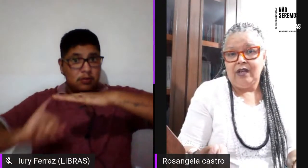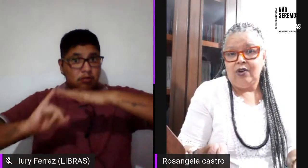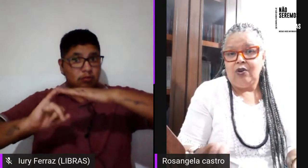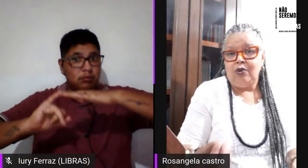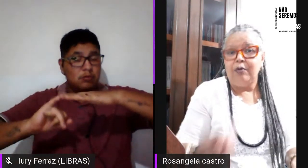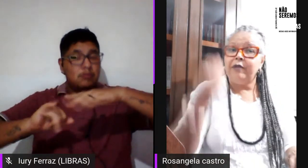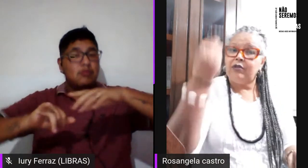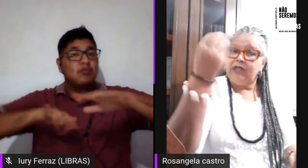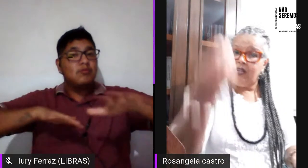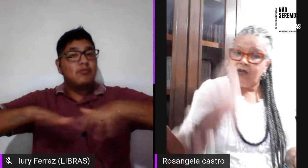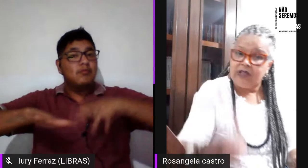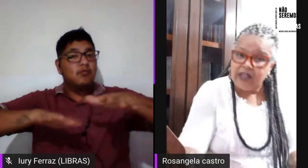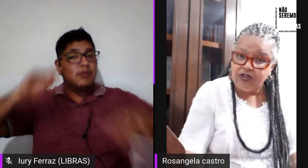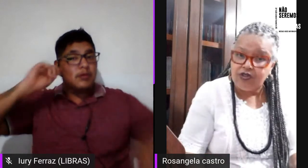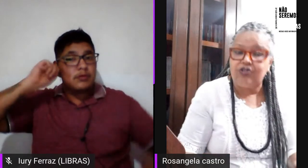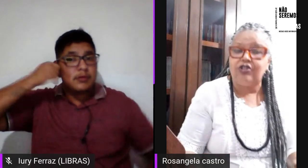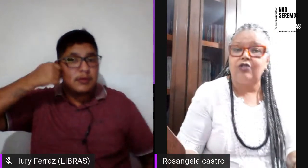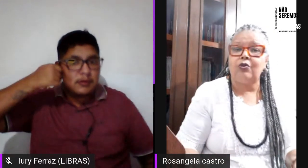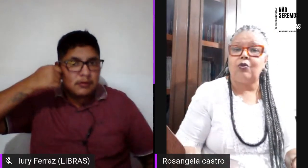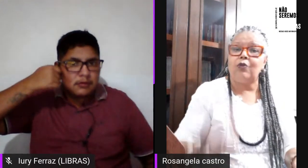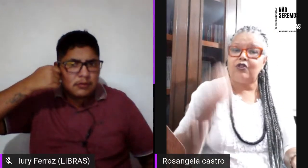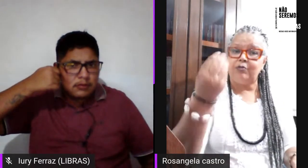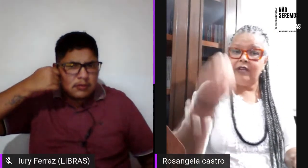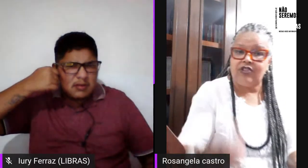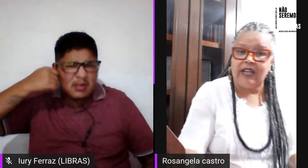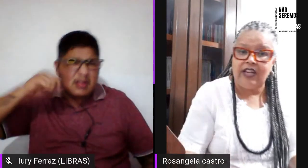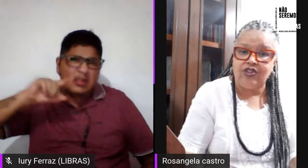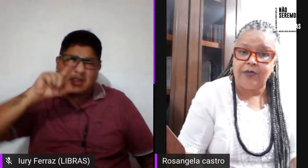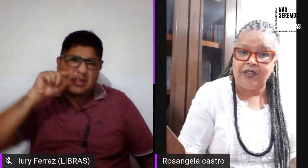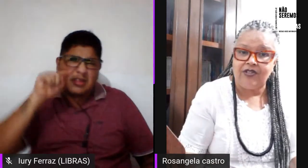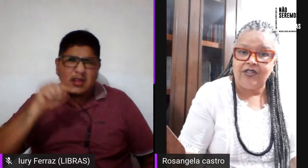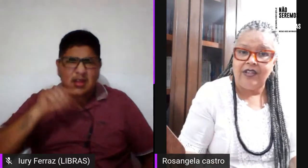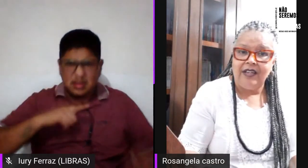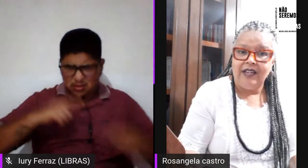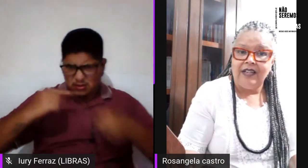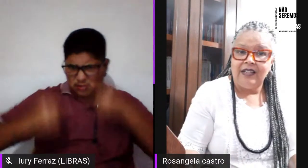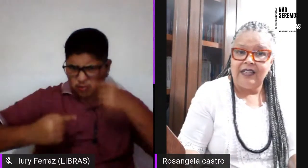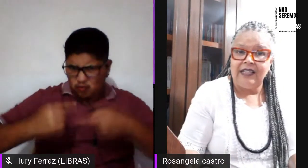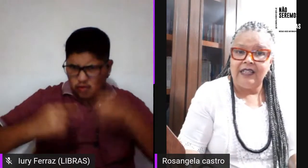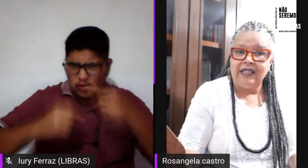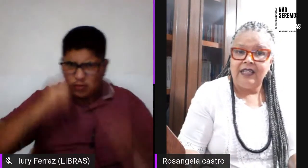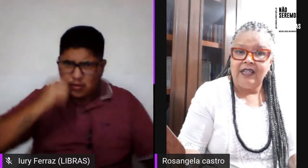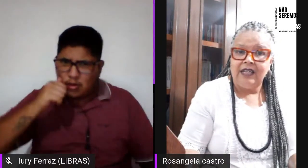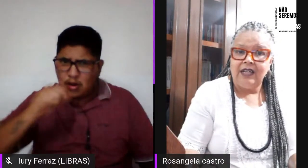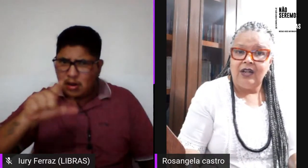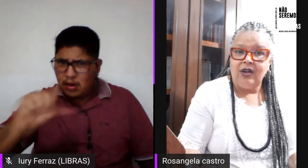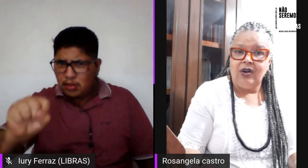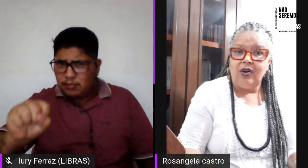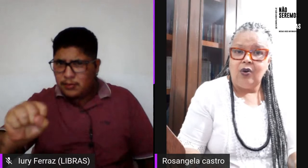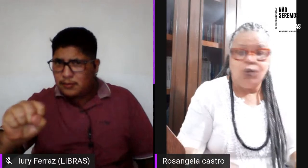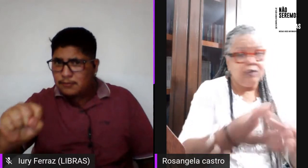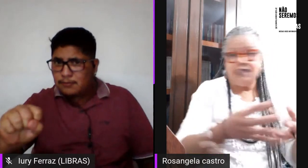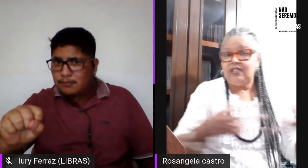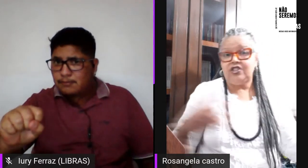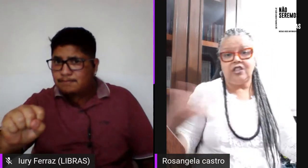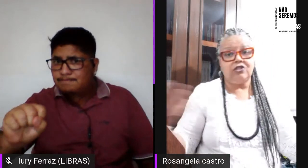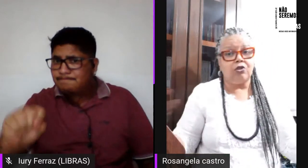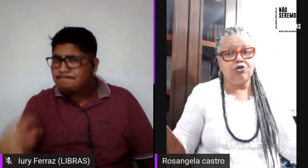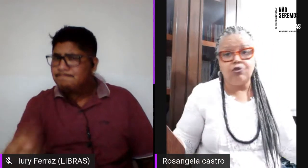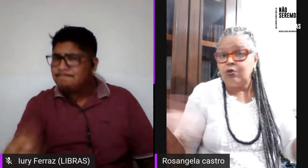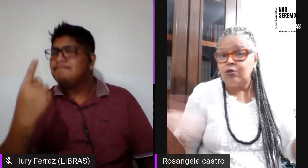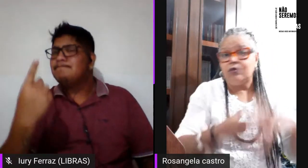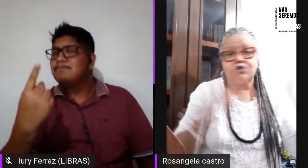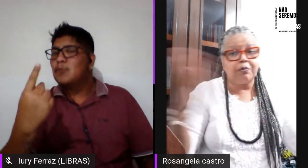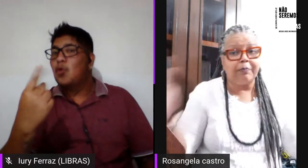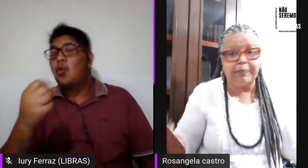movimento negro tem discutido com as mulheres lésbicas né ou existem